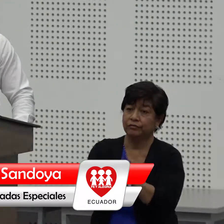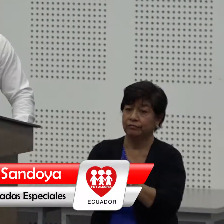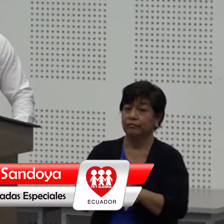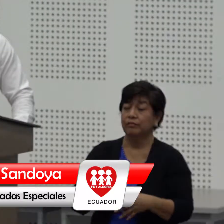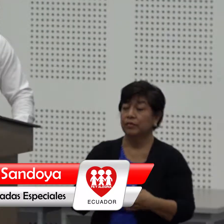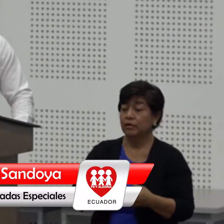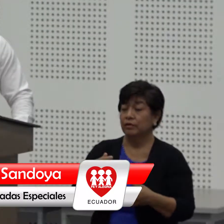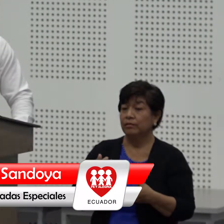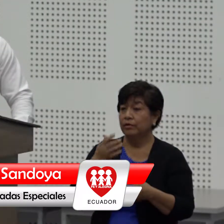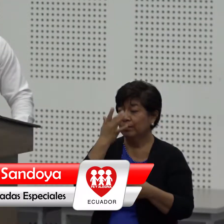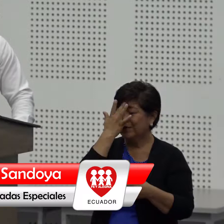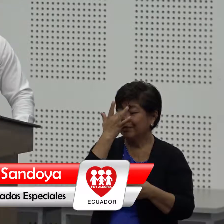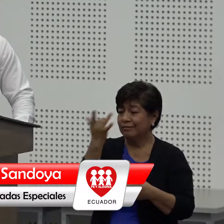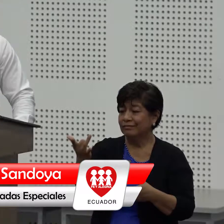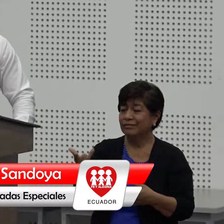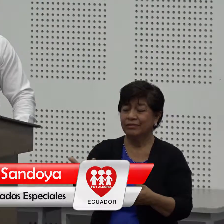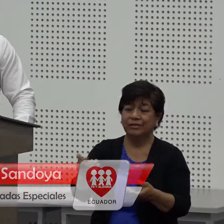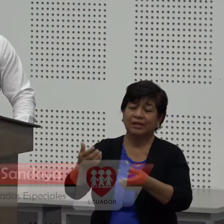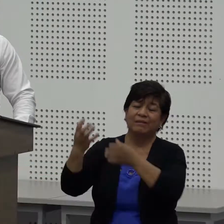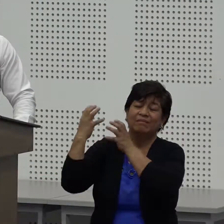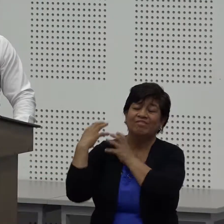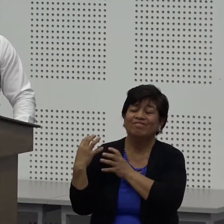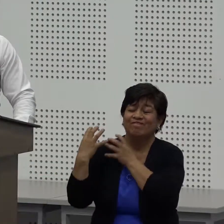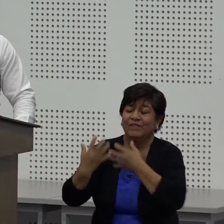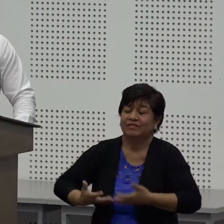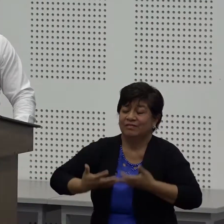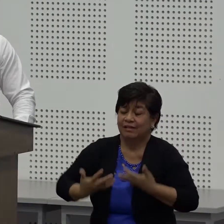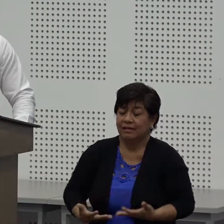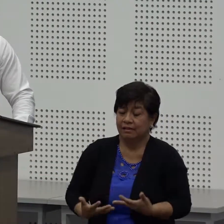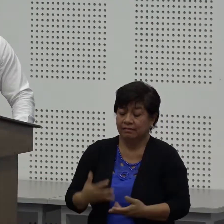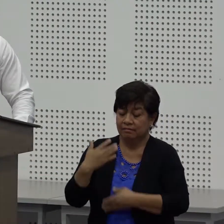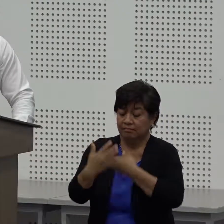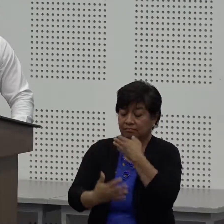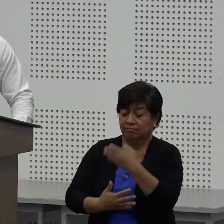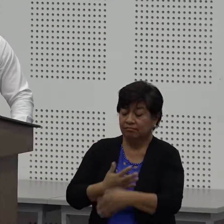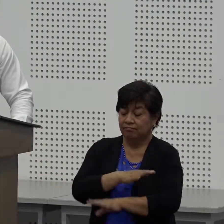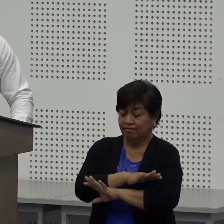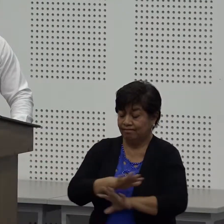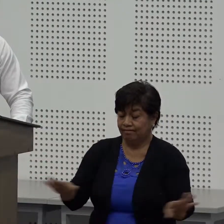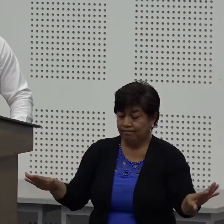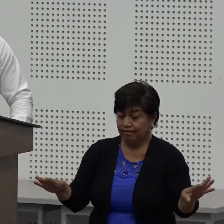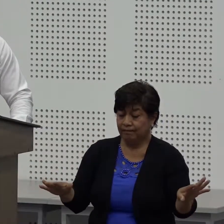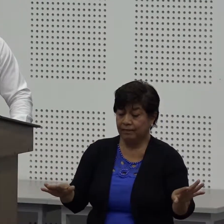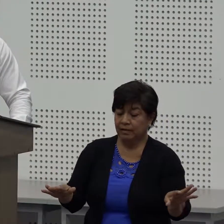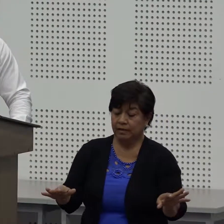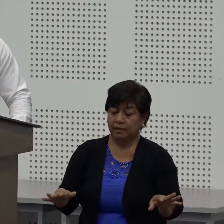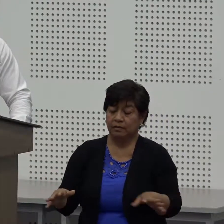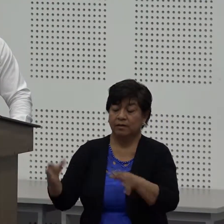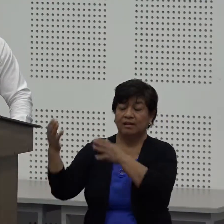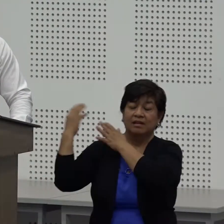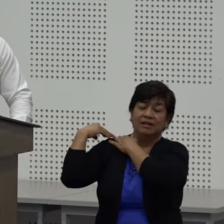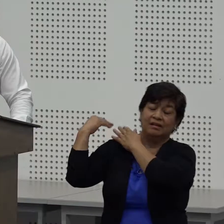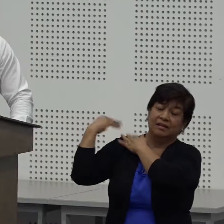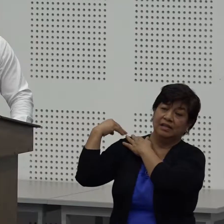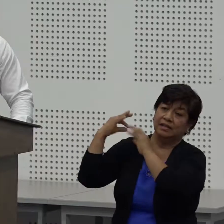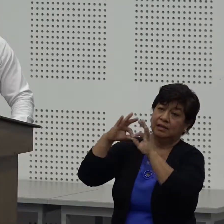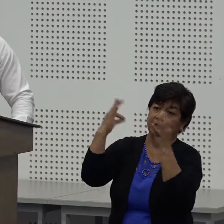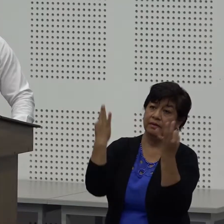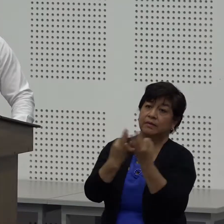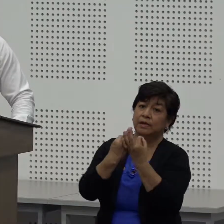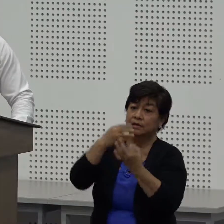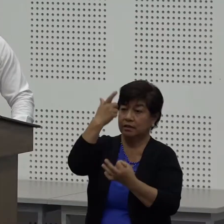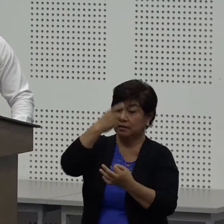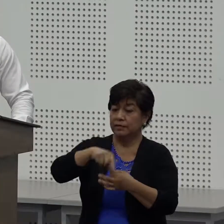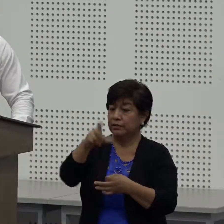por cuanto todo el peso y la carga de estos procesos finalmente terminan sobre los hombros de las familias de las personas